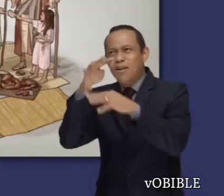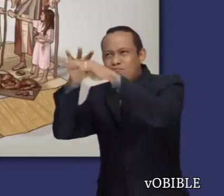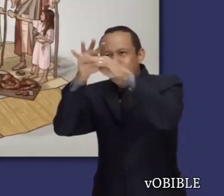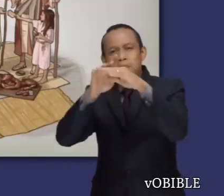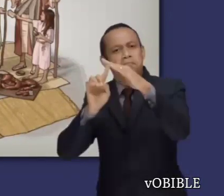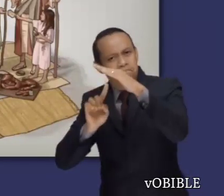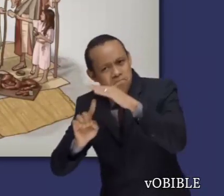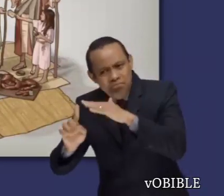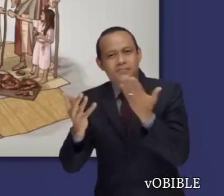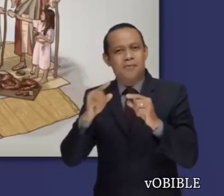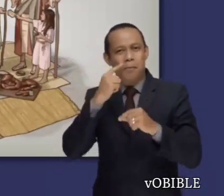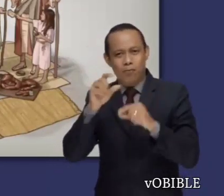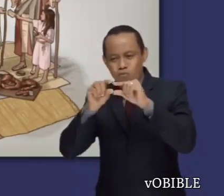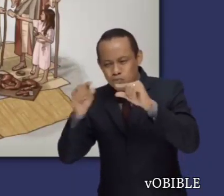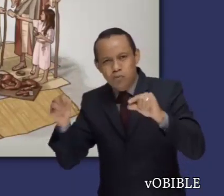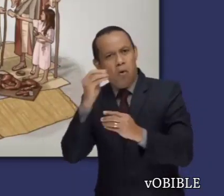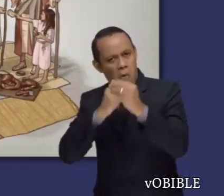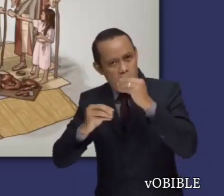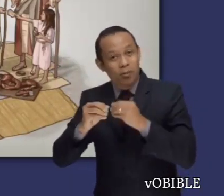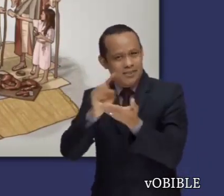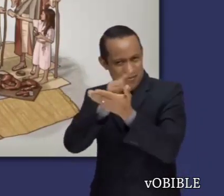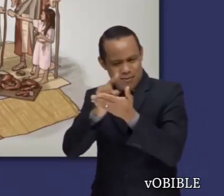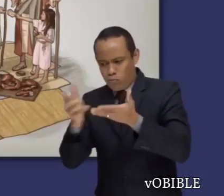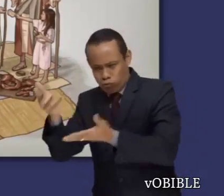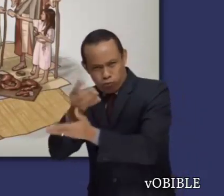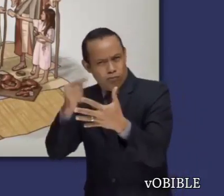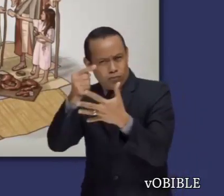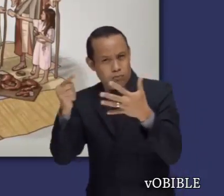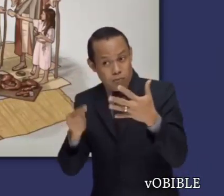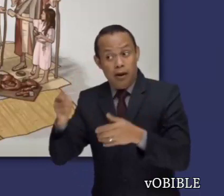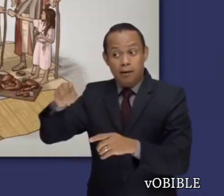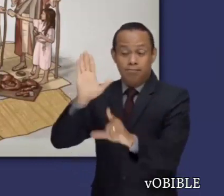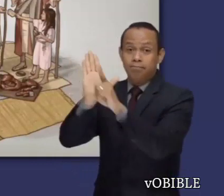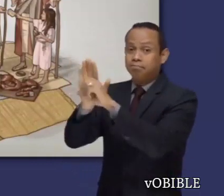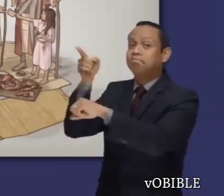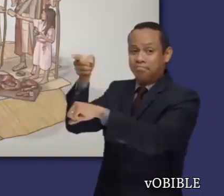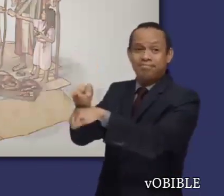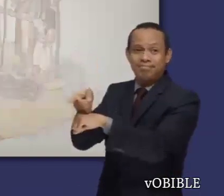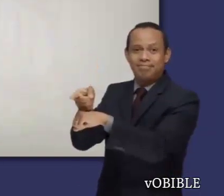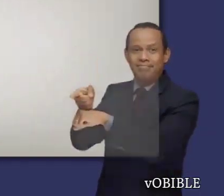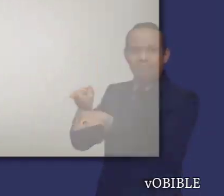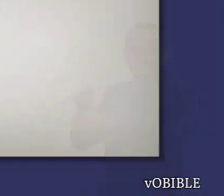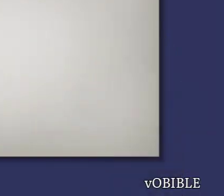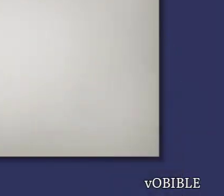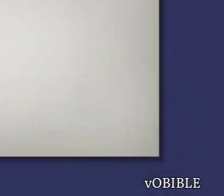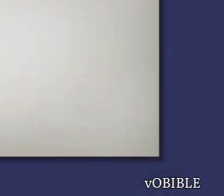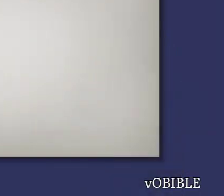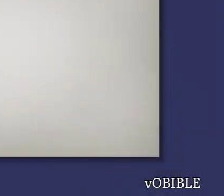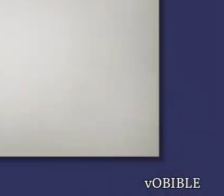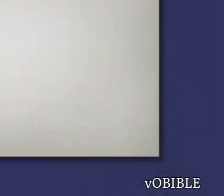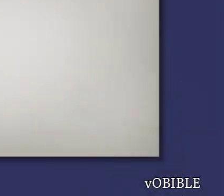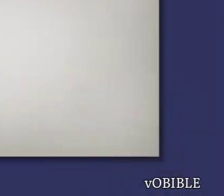la fiesta de los panes y levadura, la fiesta de las semanas y la fiesta de las cabañas. En el capítulo